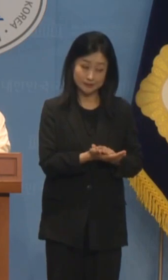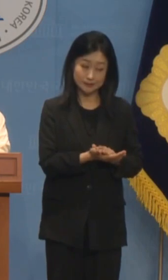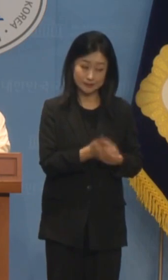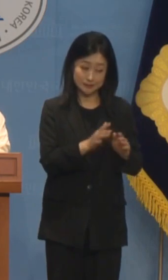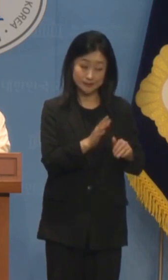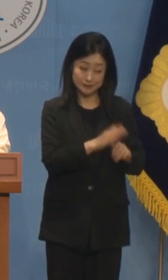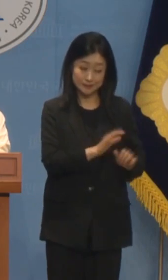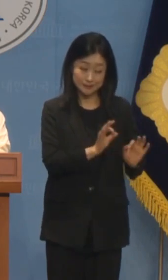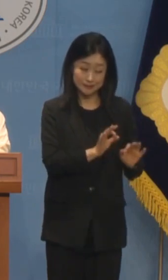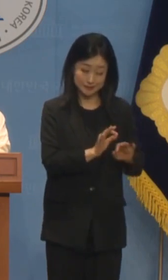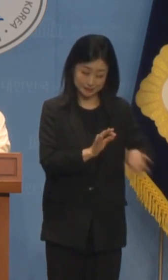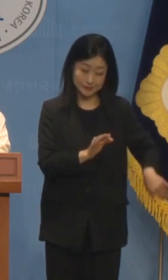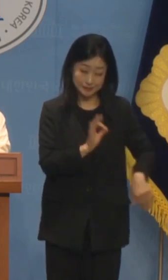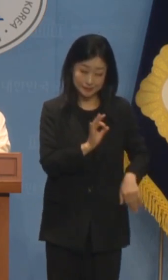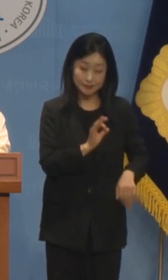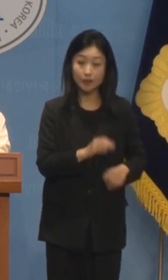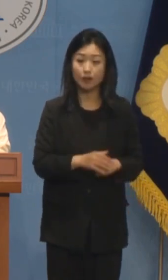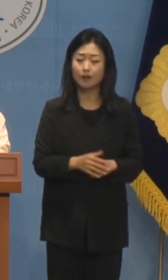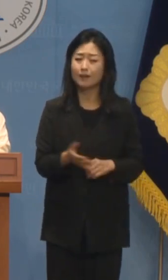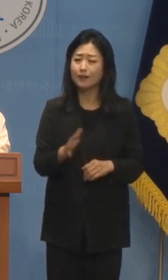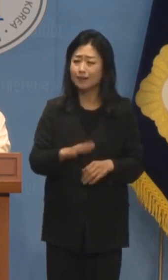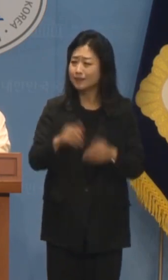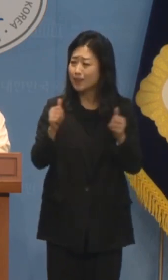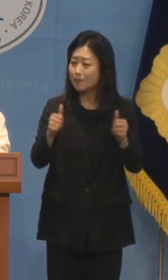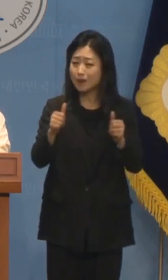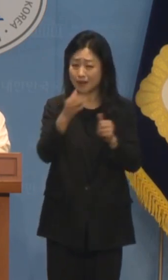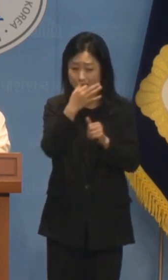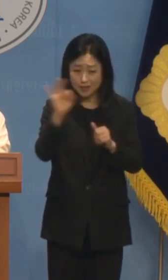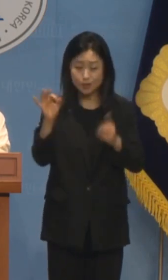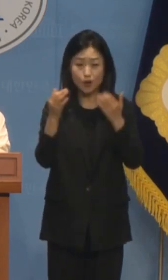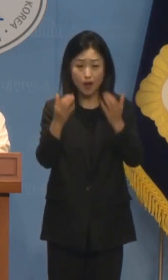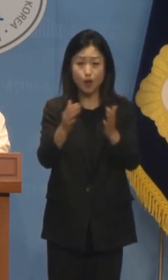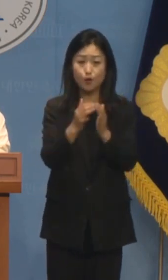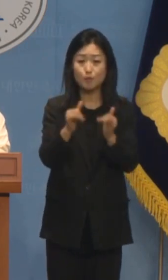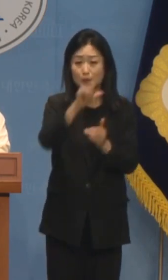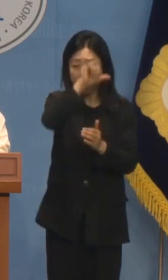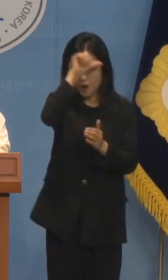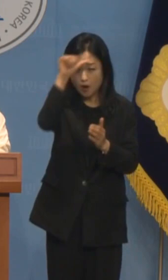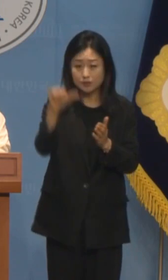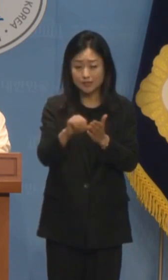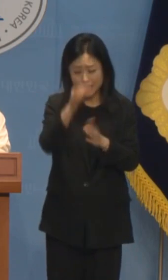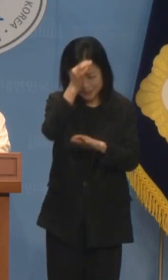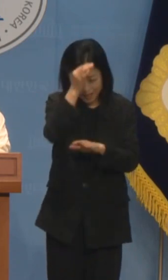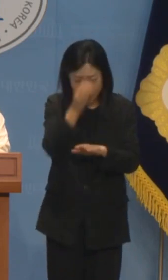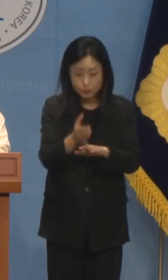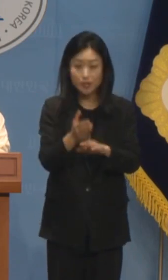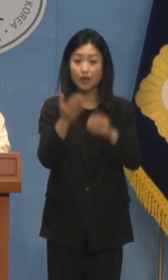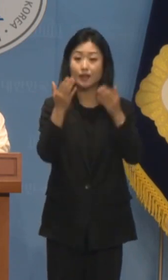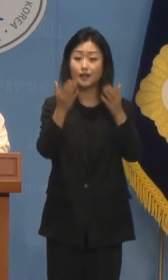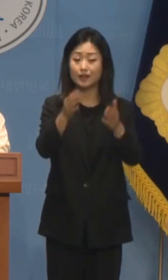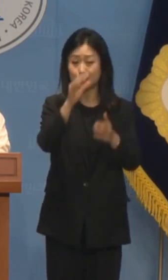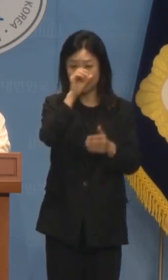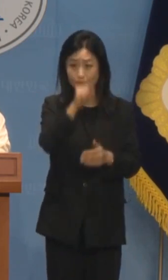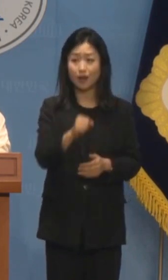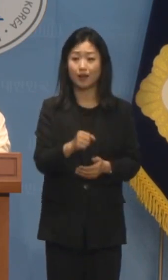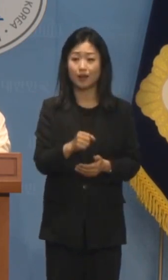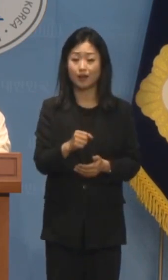으면 판결에 승복하고 국민께 평생 사죄해야 마땅합니다